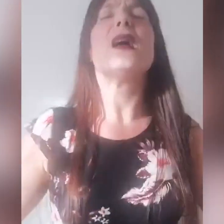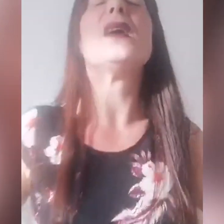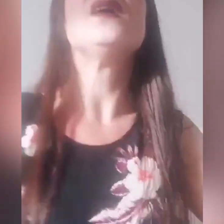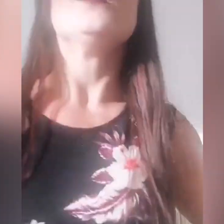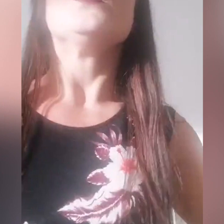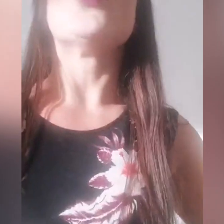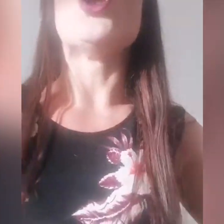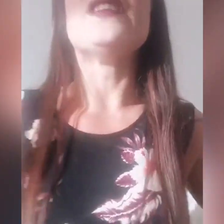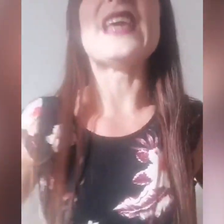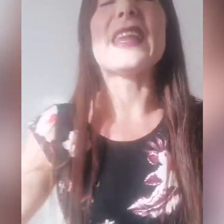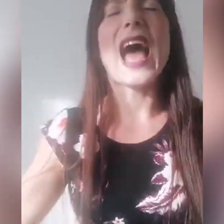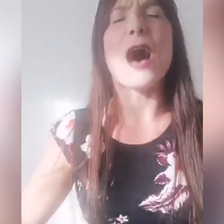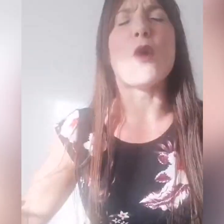Noi lo dichiariamo!